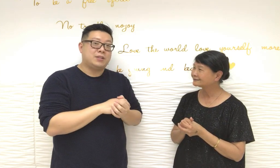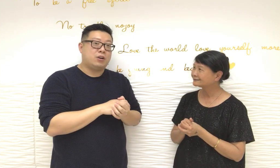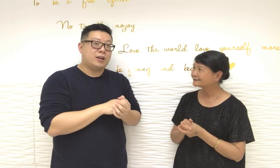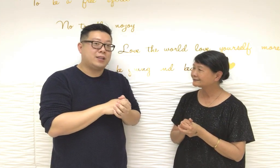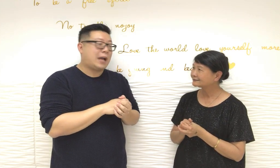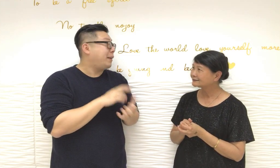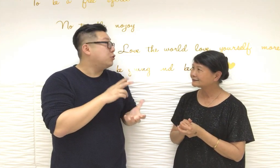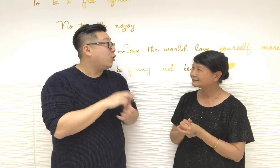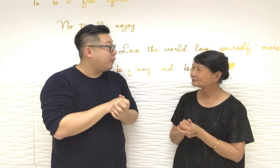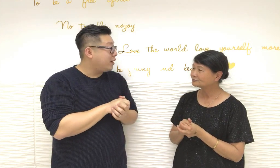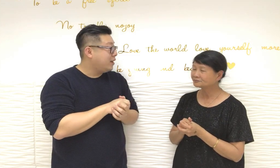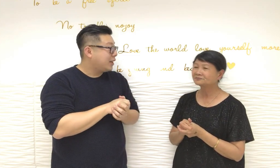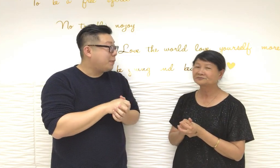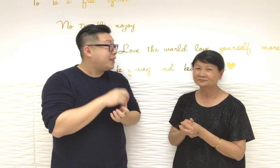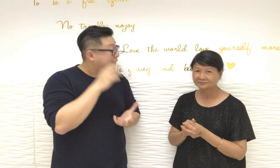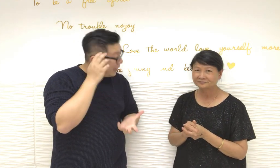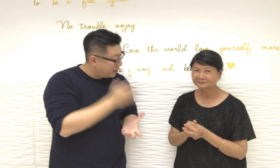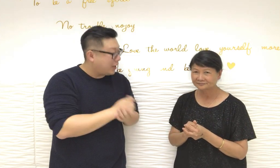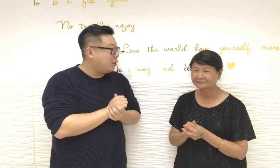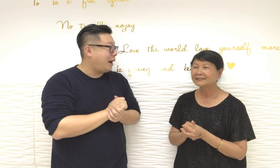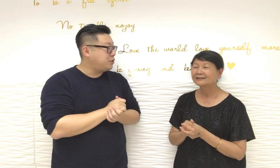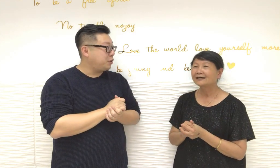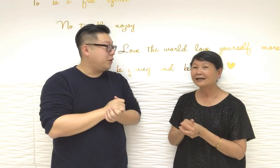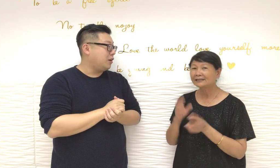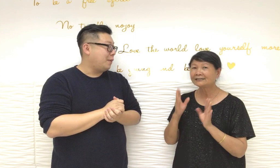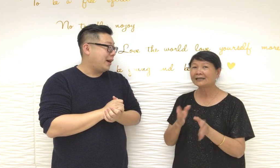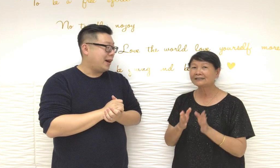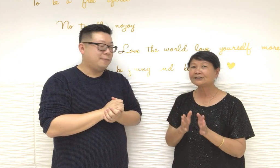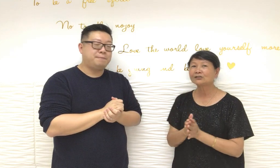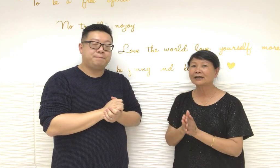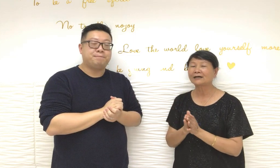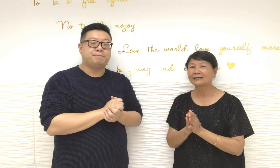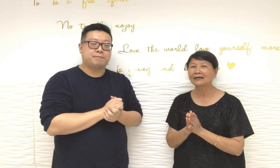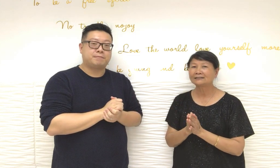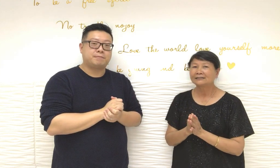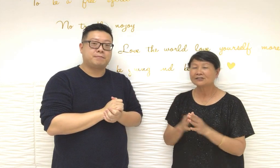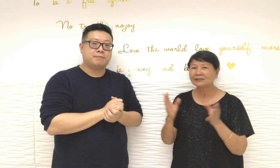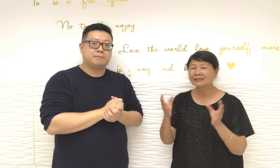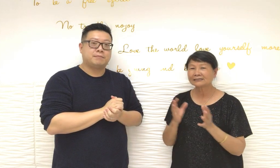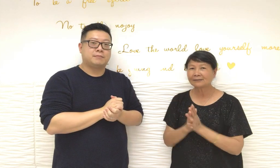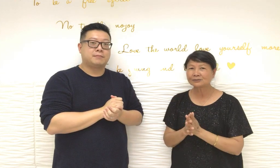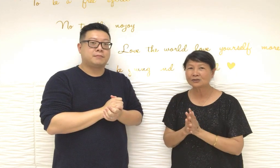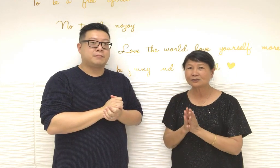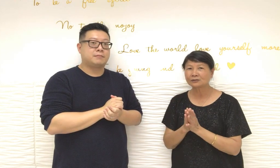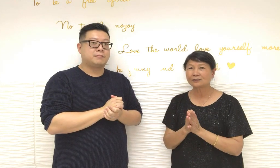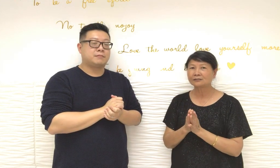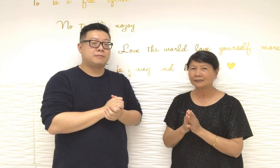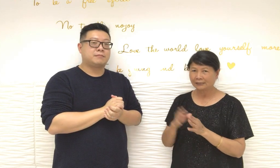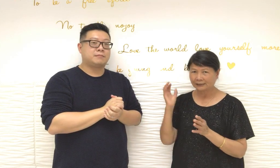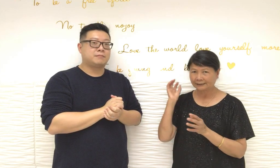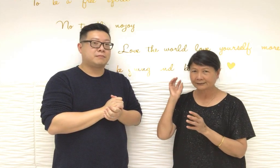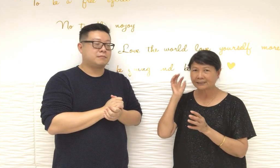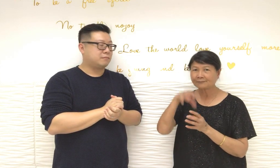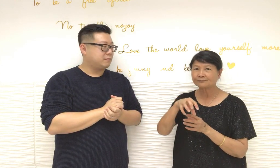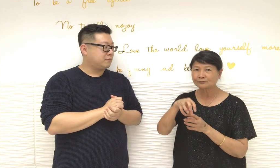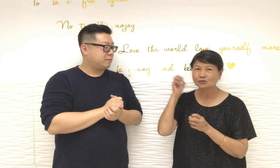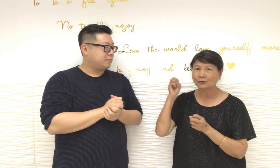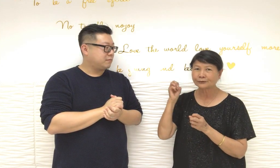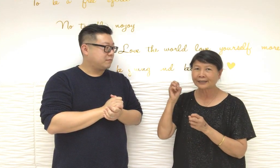才說的大笨象那就一定要買水這個就是是的因為大笨象它是吸水的